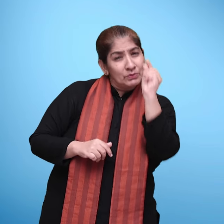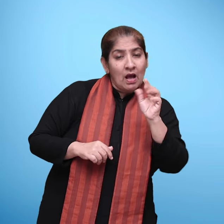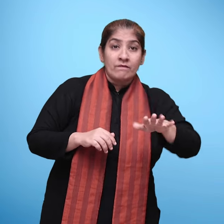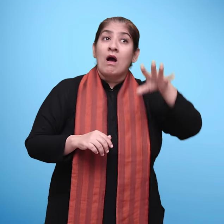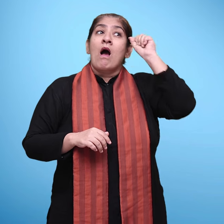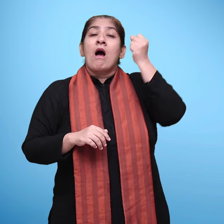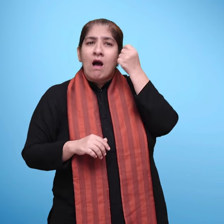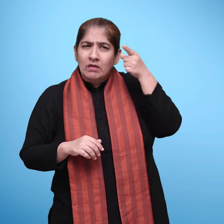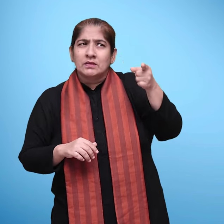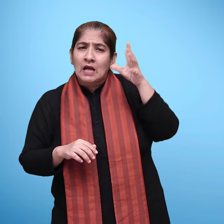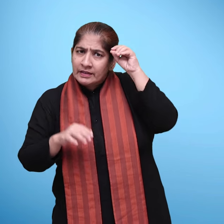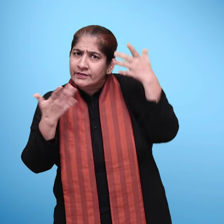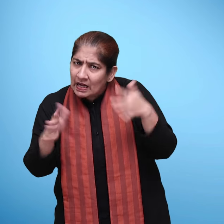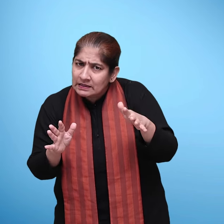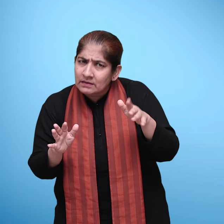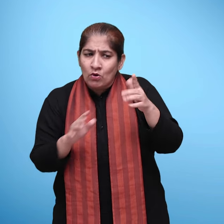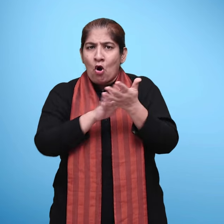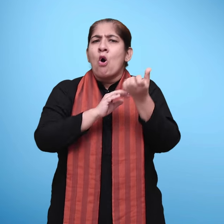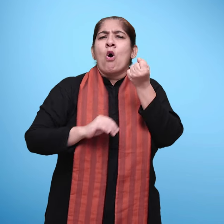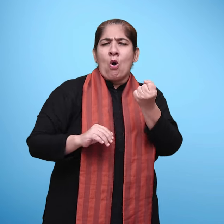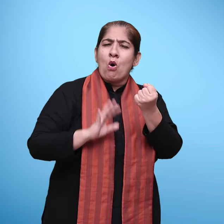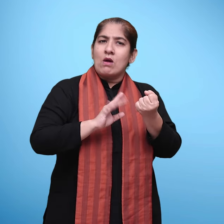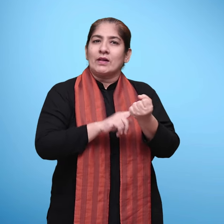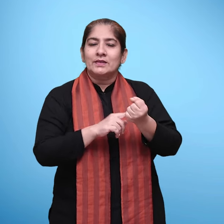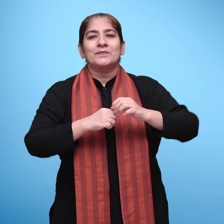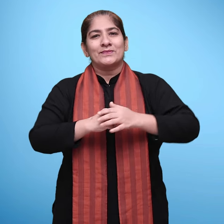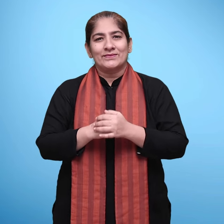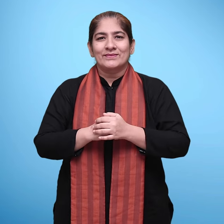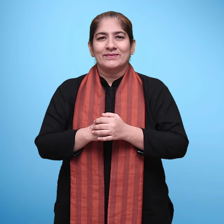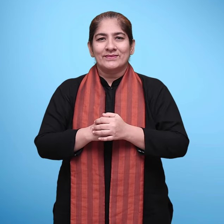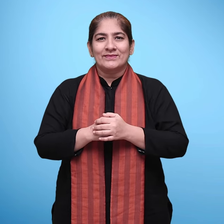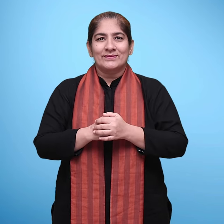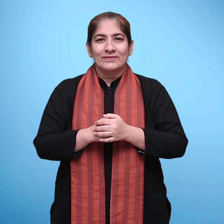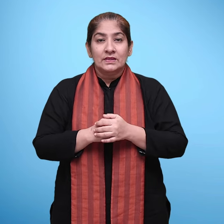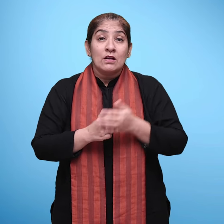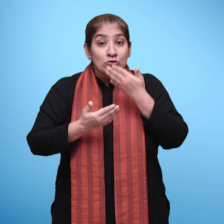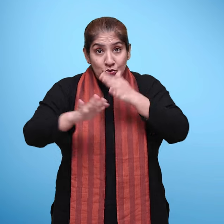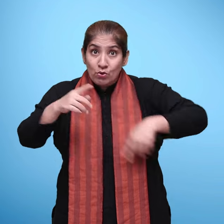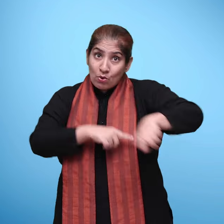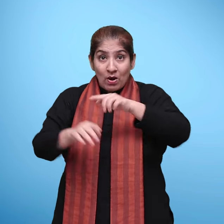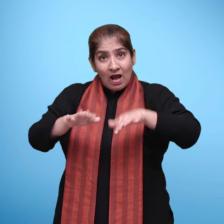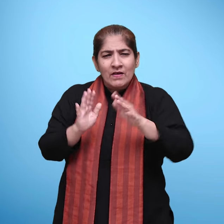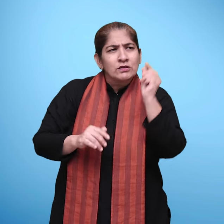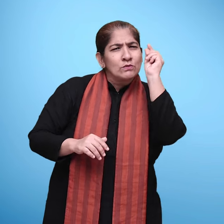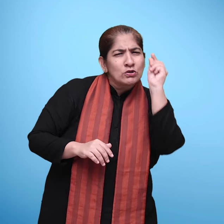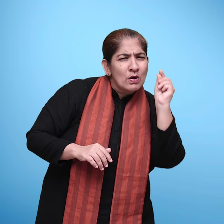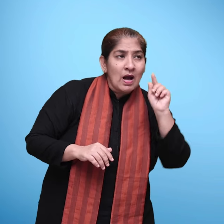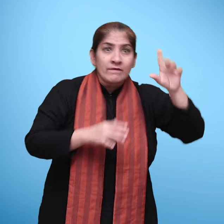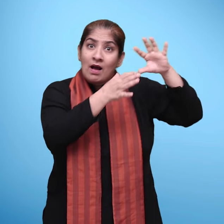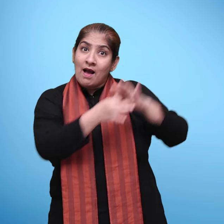कितने स्वर और व्यंजन हैं, उन्होंने कितने सीख लिए हैं और कितने सीखने शेश हैं बच्चों को आनंद